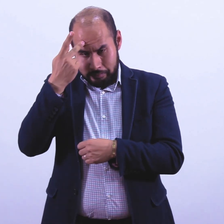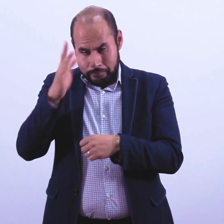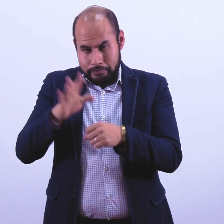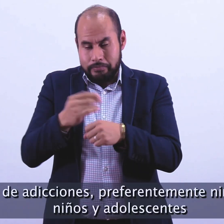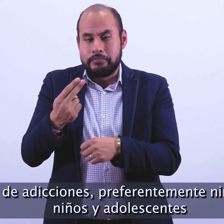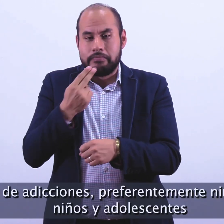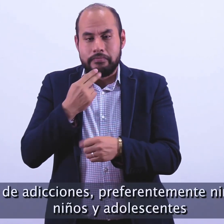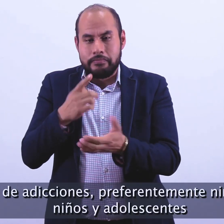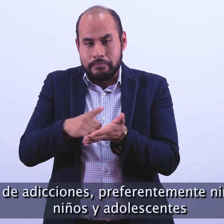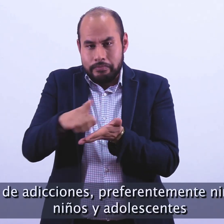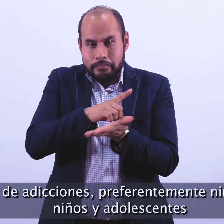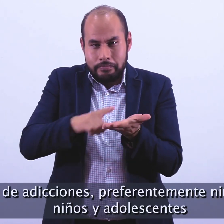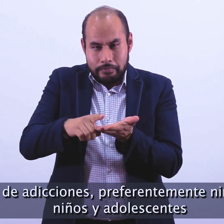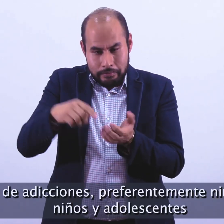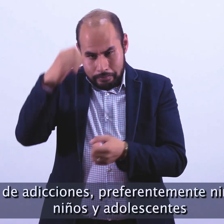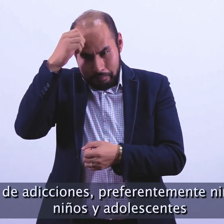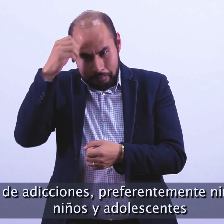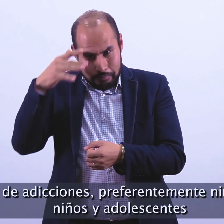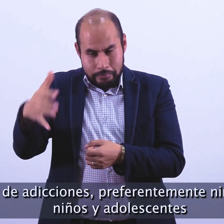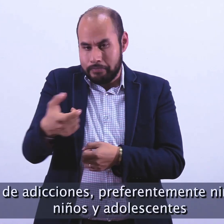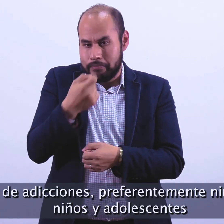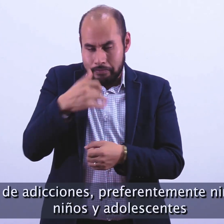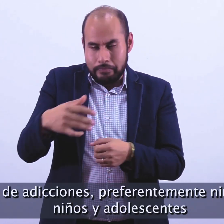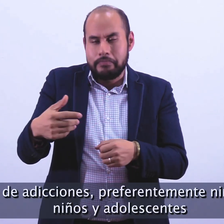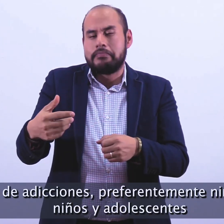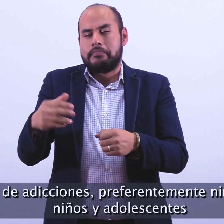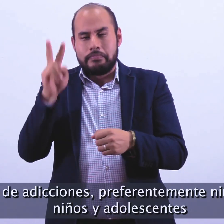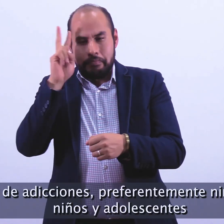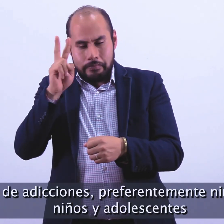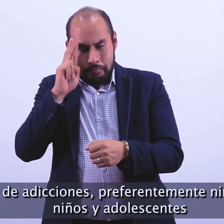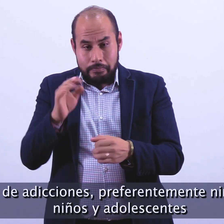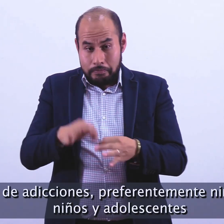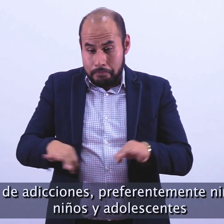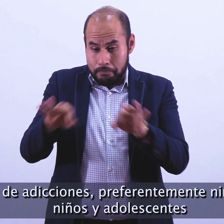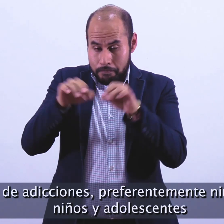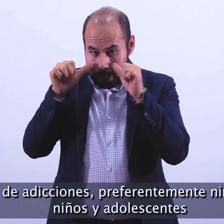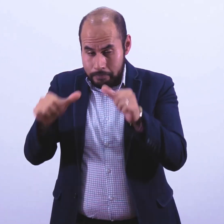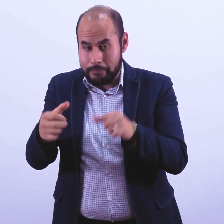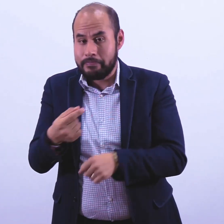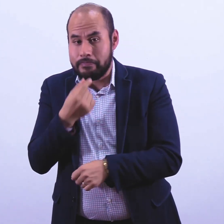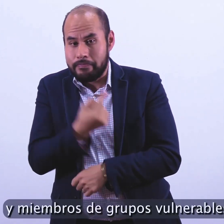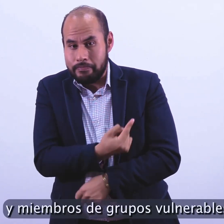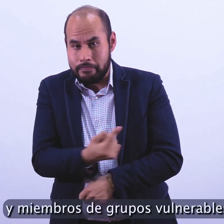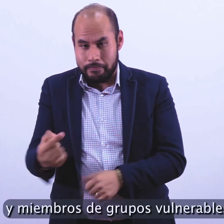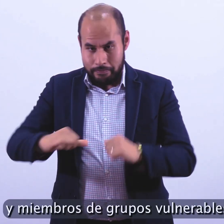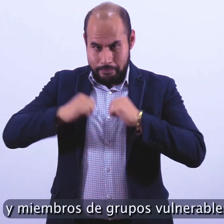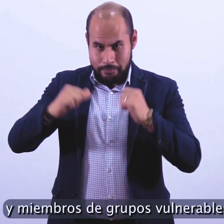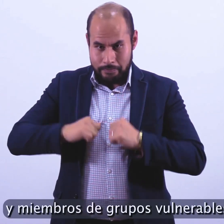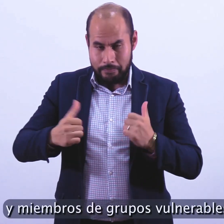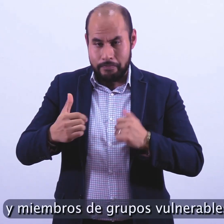y de adicciones, preferentemente niñas, niños y adolescentes y miembros de grupos vulnerables.